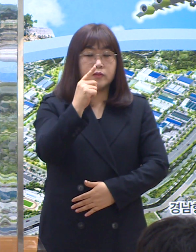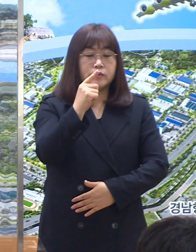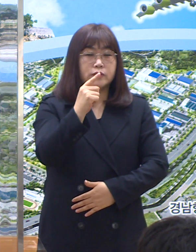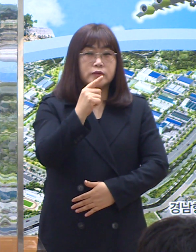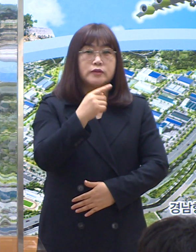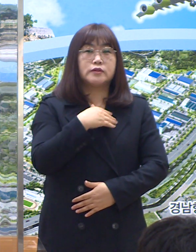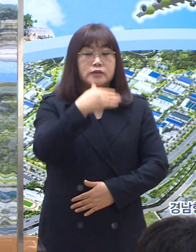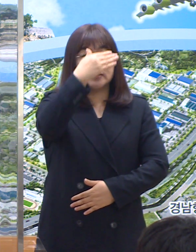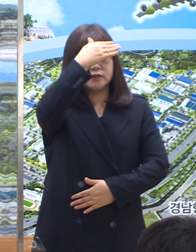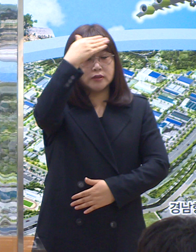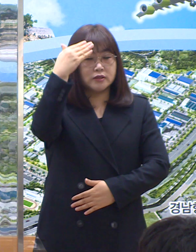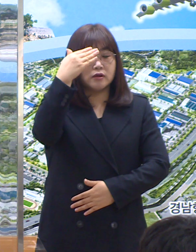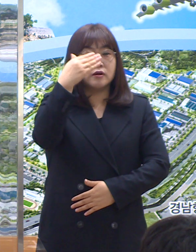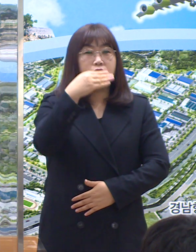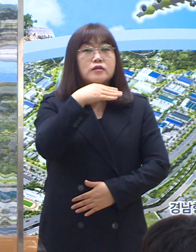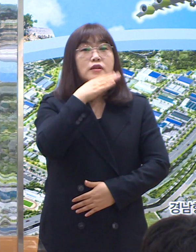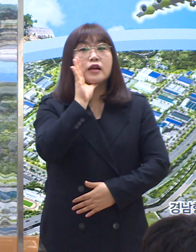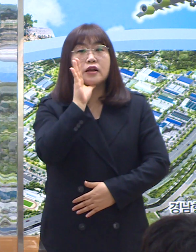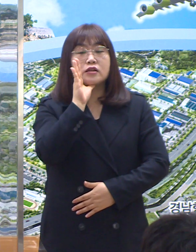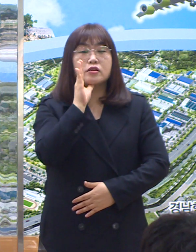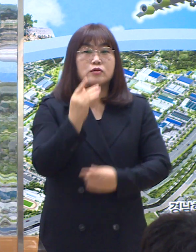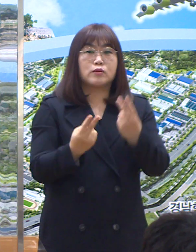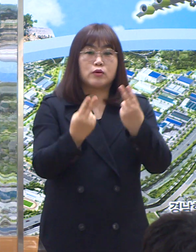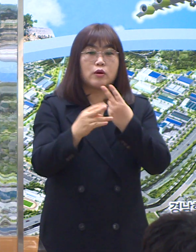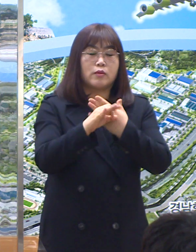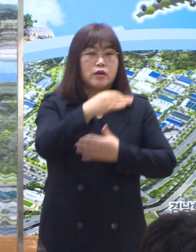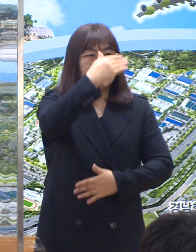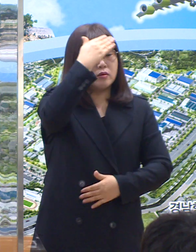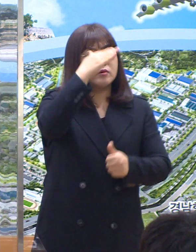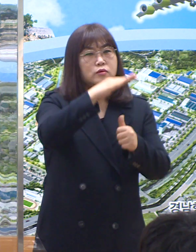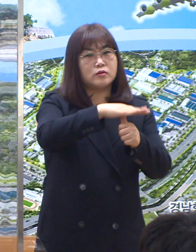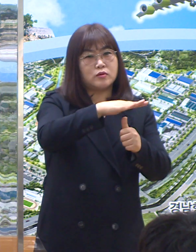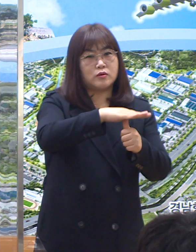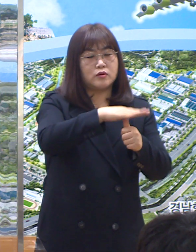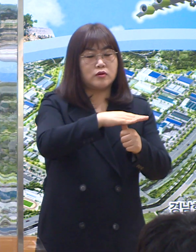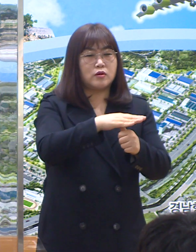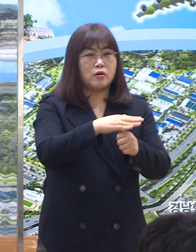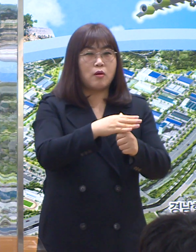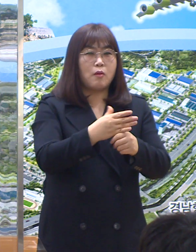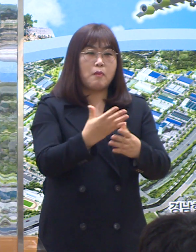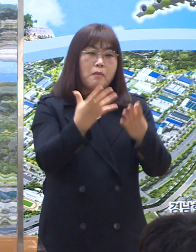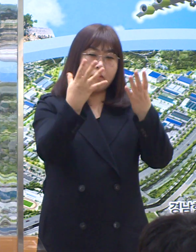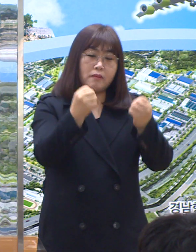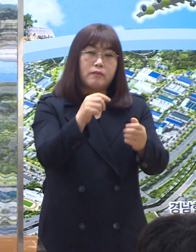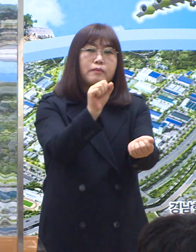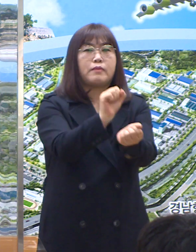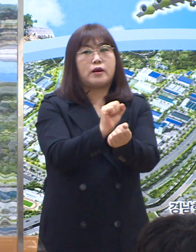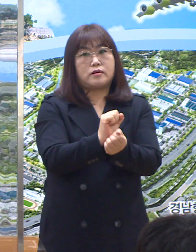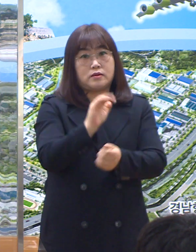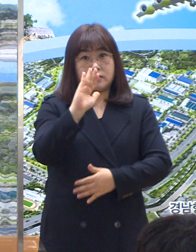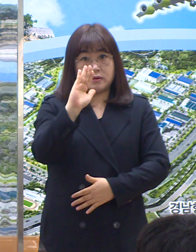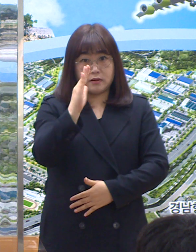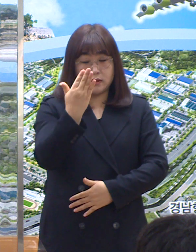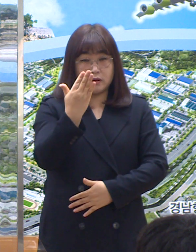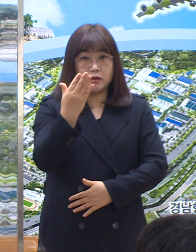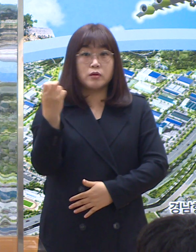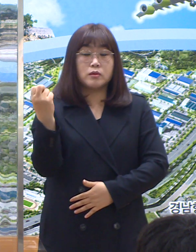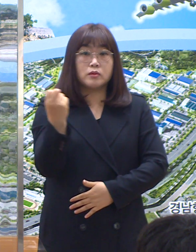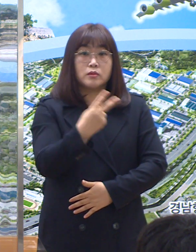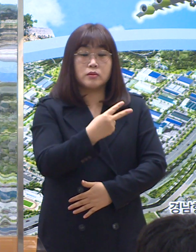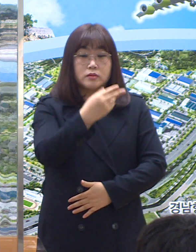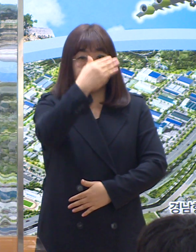청소년의 인구당 감염 발생률이 더욱 높게 나타나고 있습니다. 또한